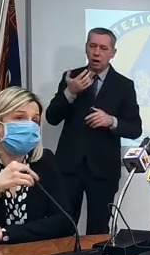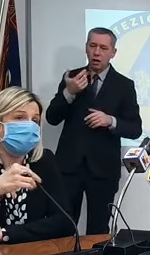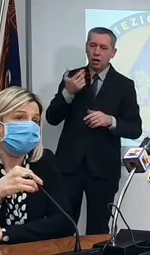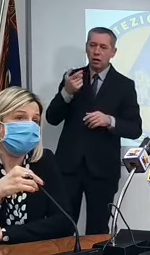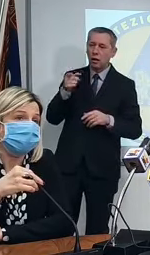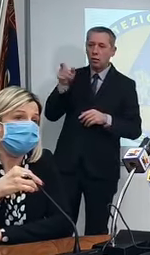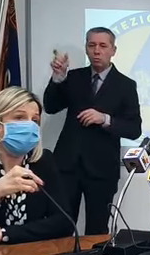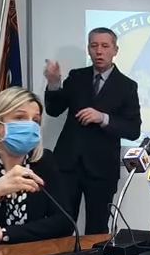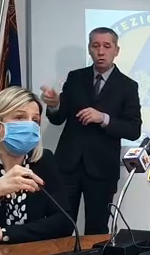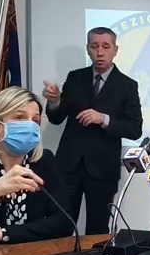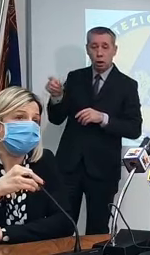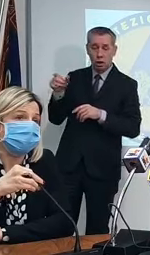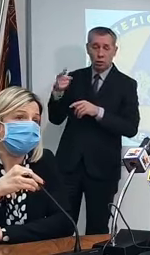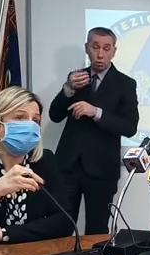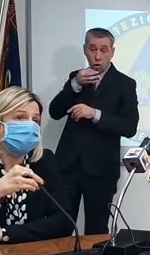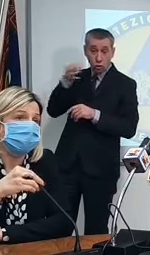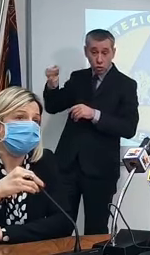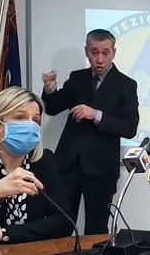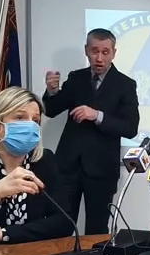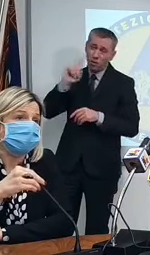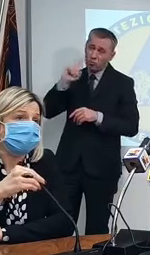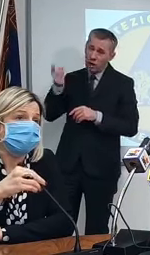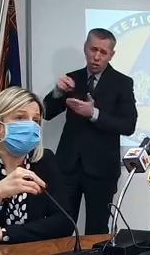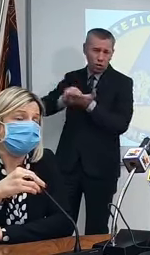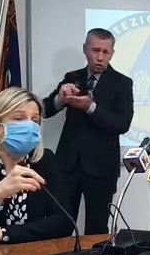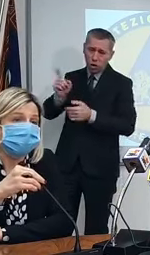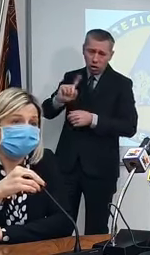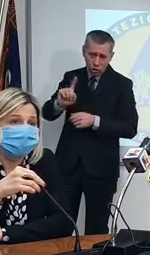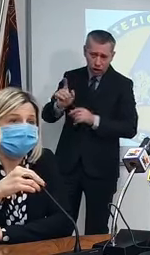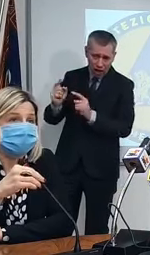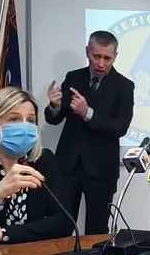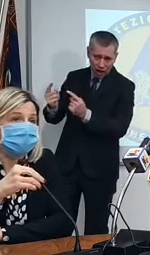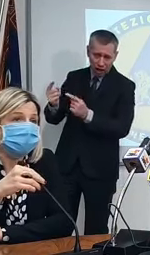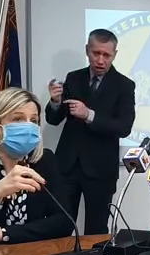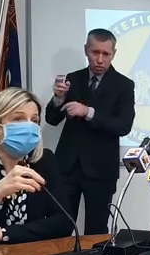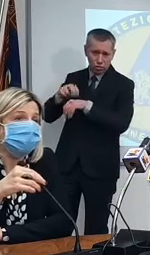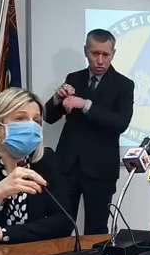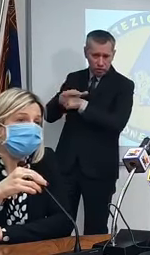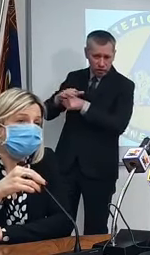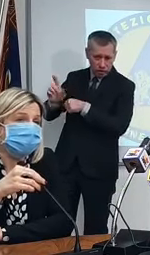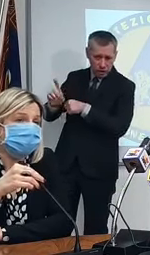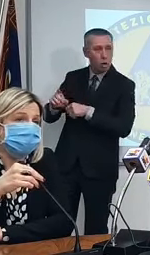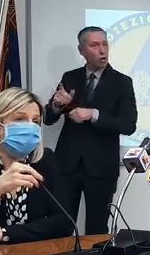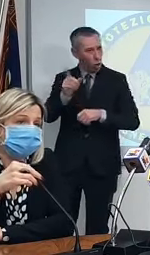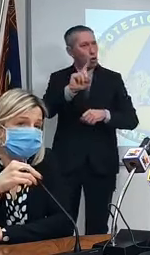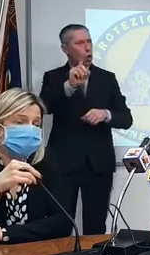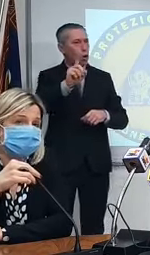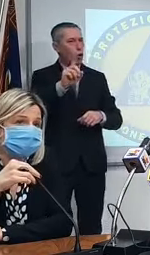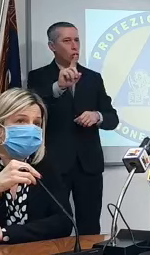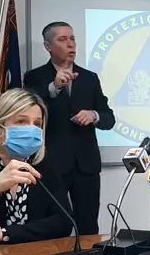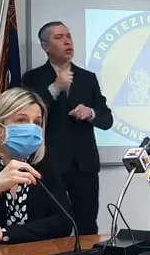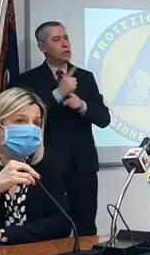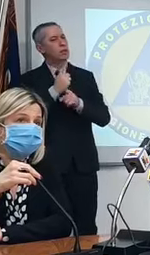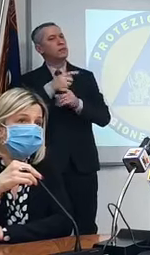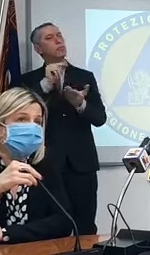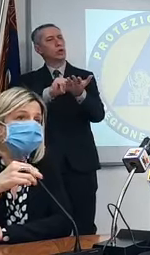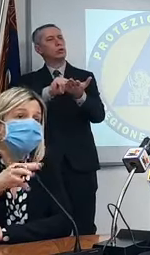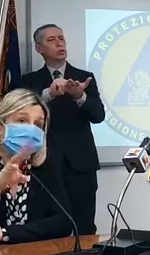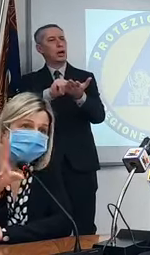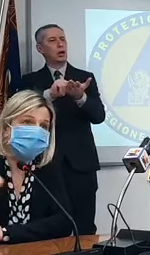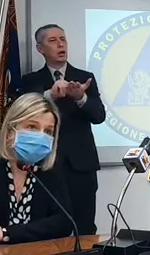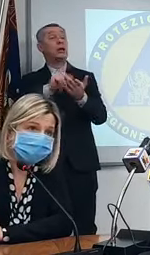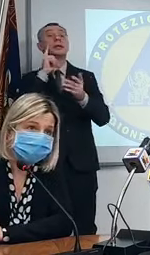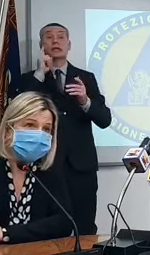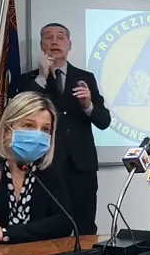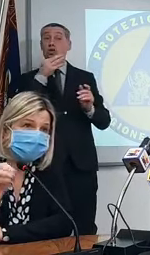quello di non prenotare più di chiamare il medico di base di attendere qualche giorno che consiglio date ma loro che prenotino nel momento in cui